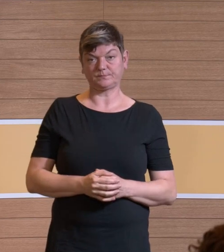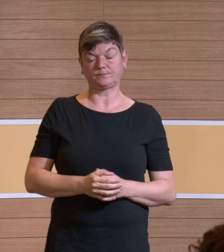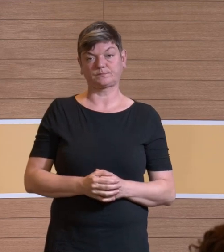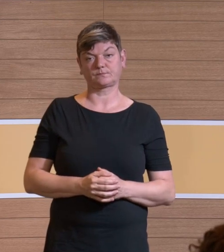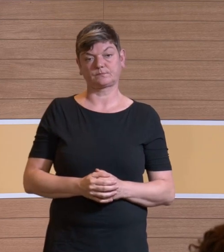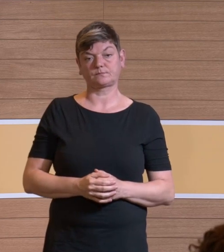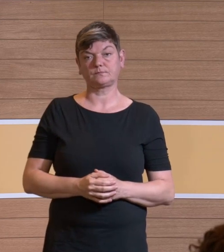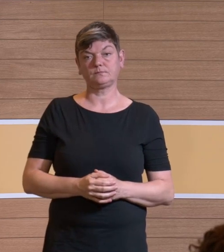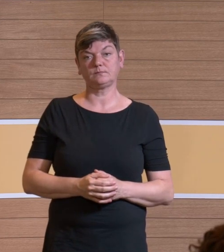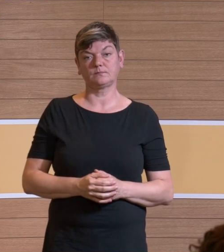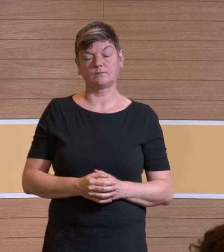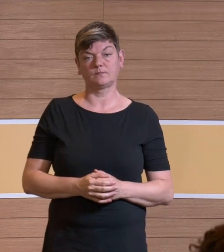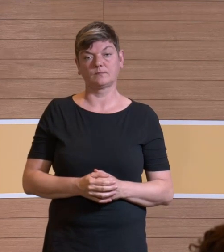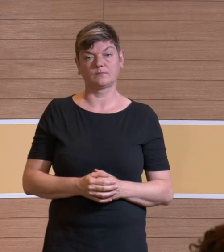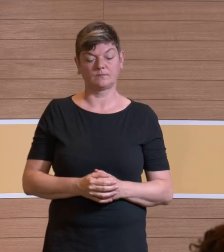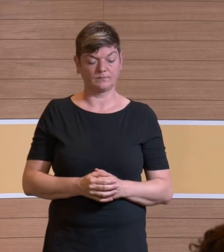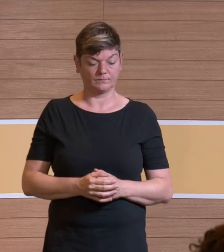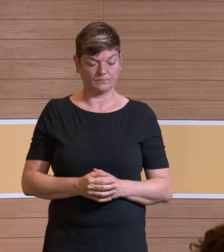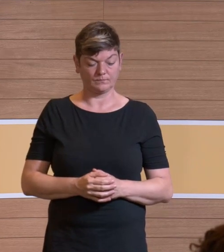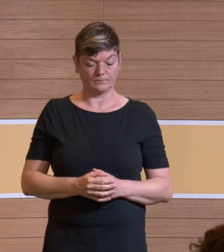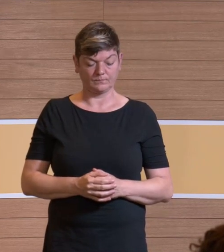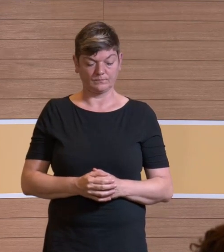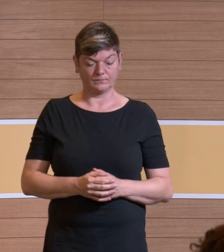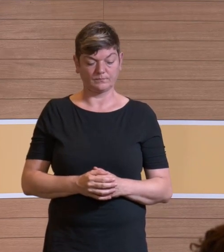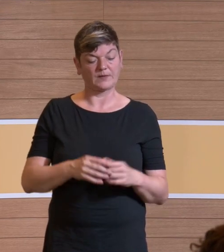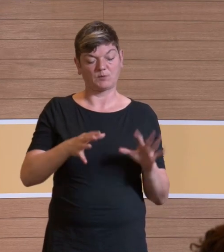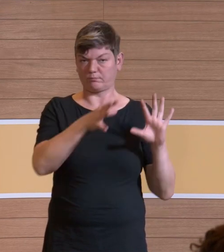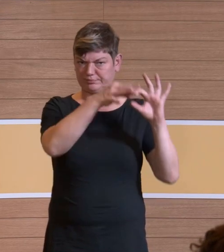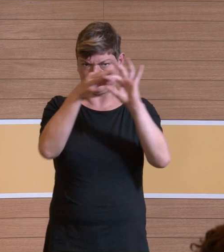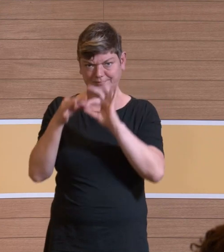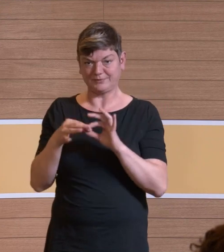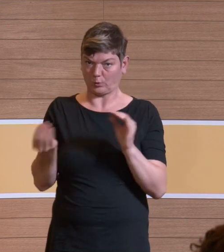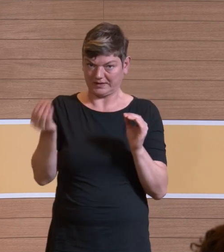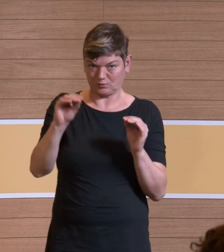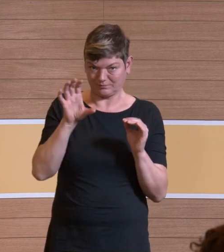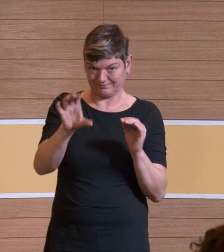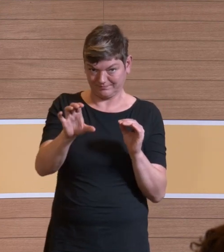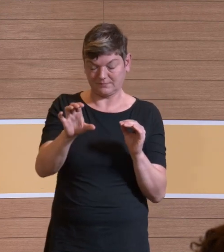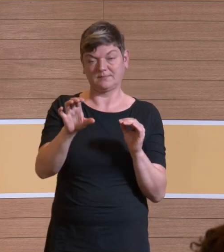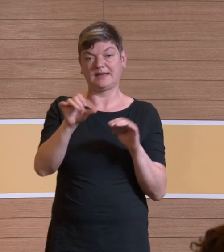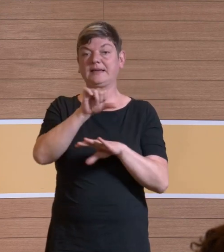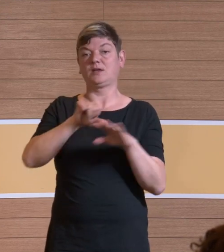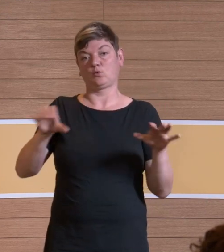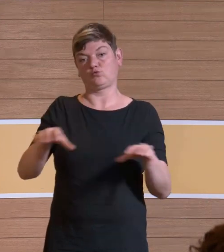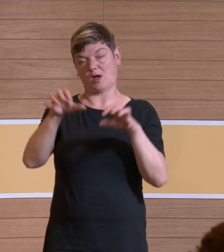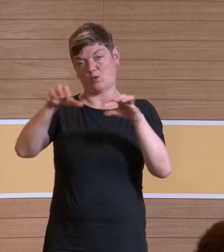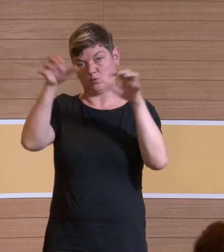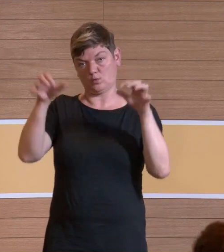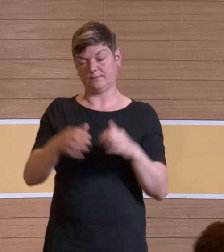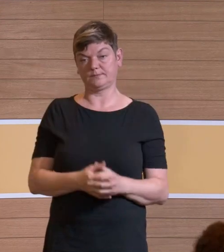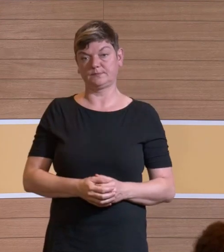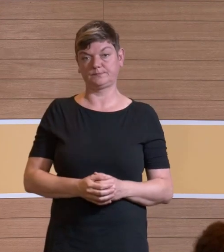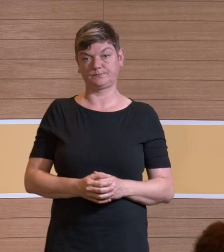Und abschließend, nicht vollständig, aber für diesen Kreis hier abschließend, haben wir natürlich unseren chirurgischen Rauch.